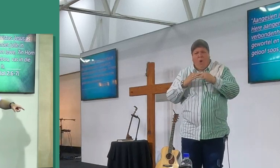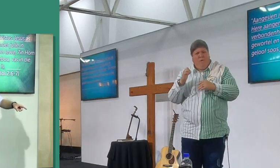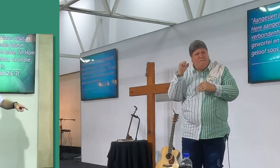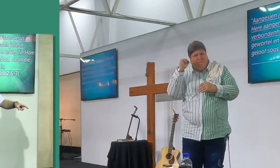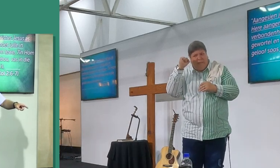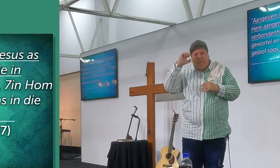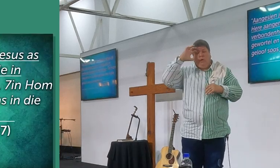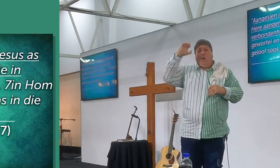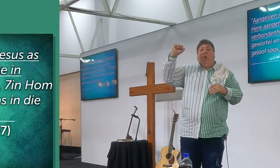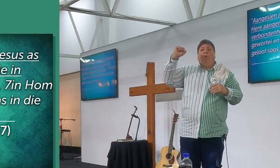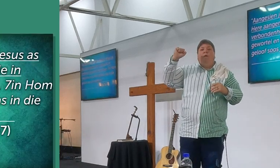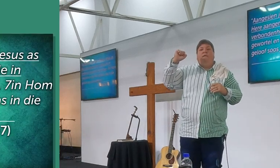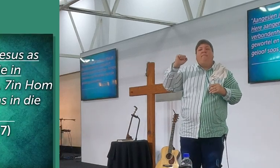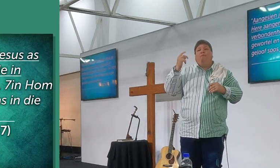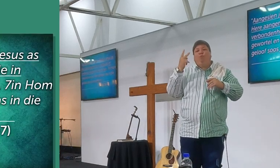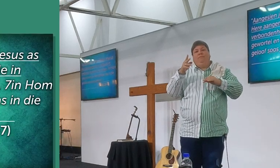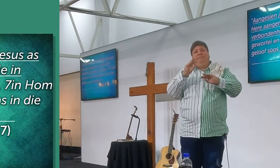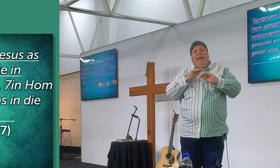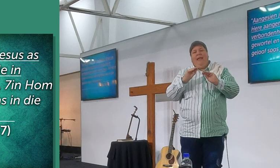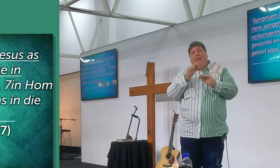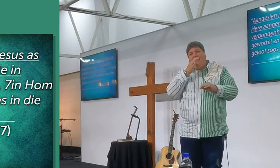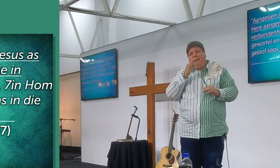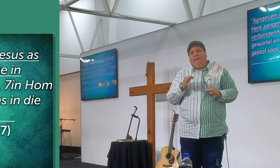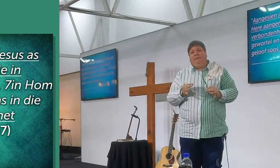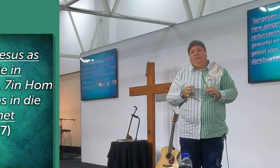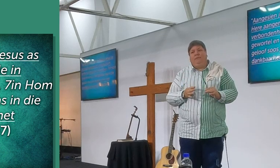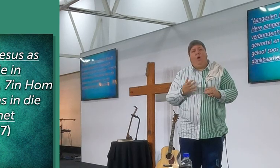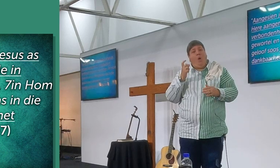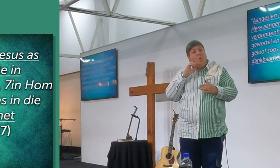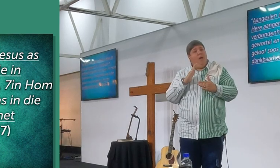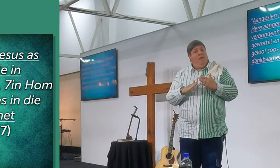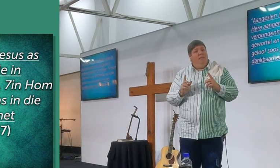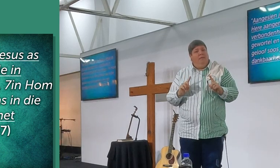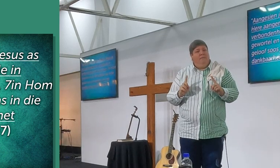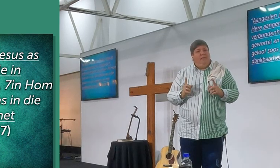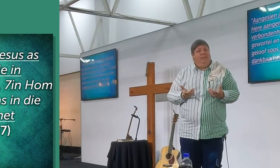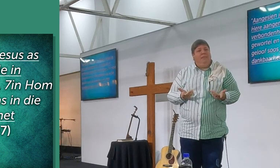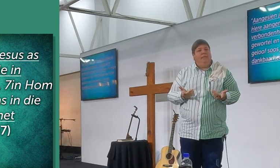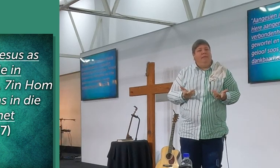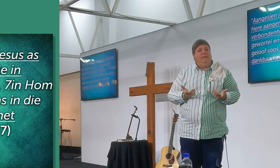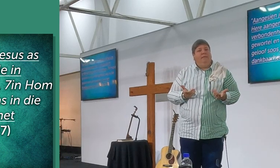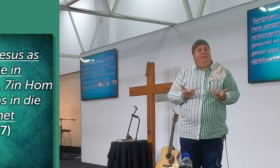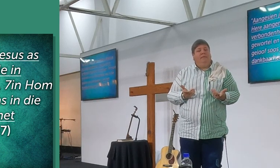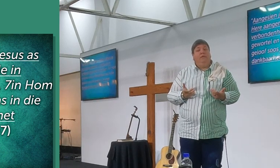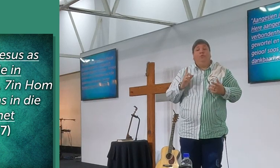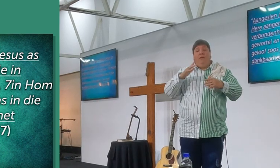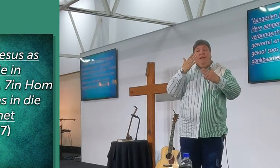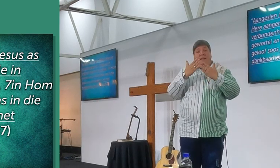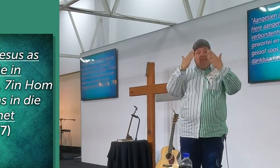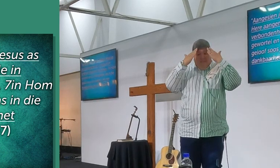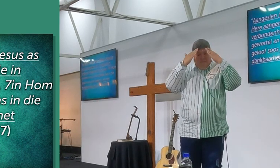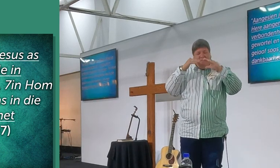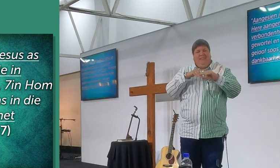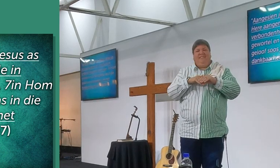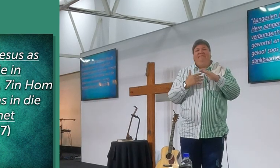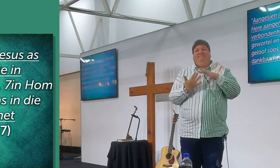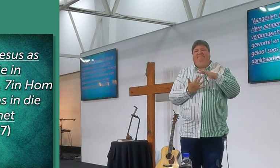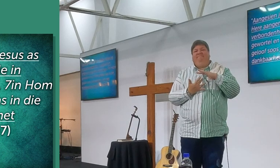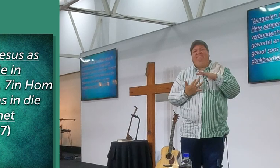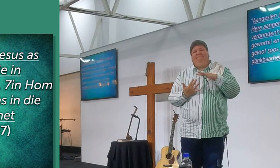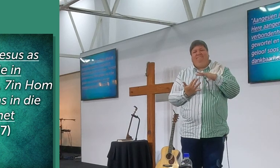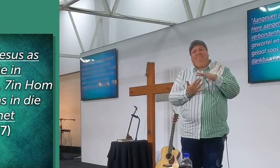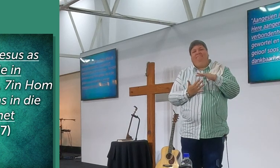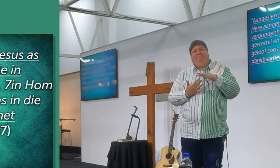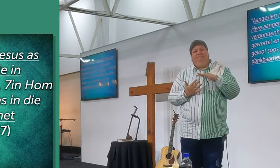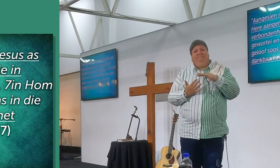vast in geloof, soos jylle geleer is, en wat is die uiteinde daarvan? So dat jylle my dankbaarheidsverval kan wees, so dat jylle